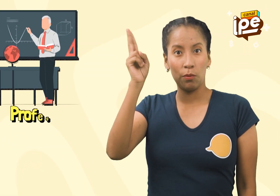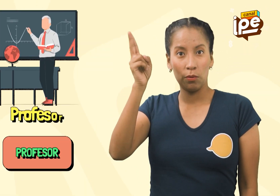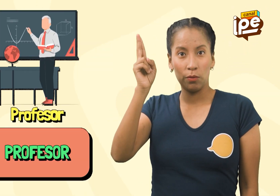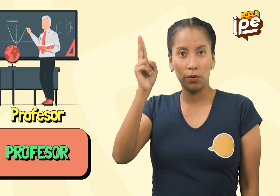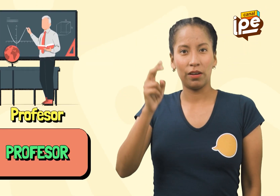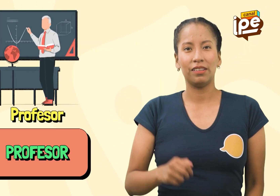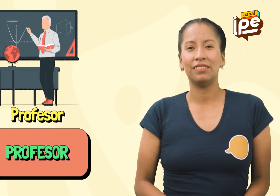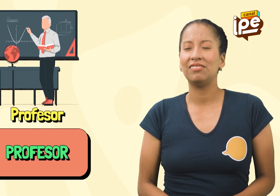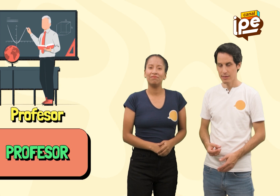Profesor